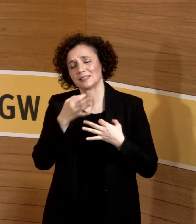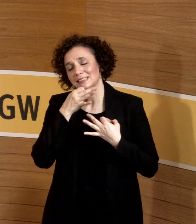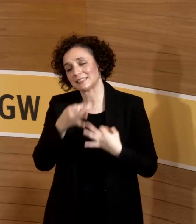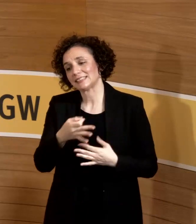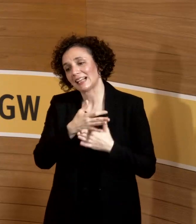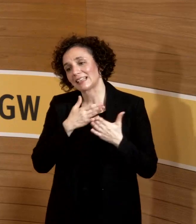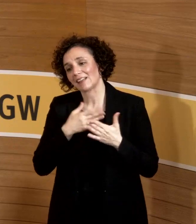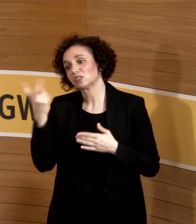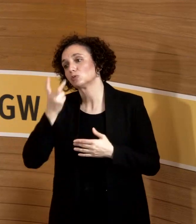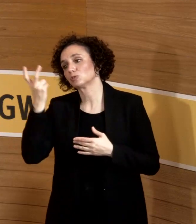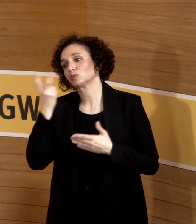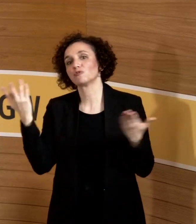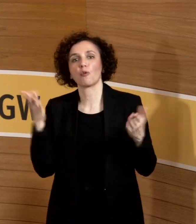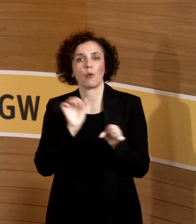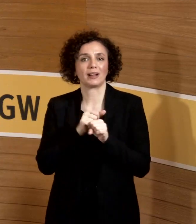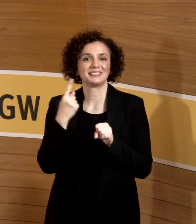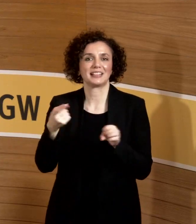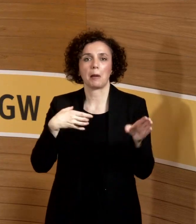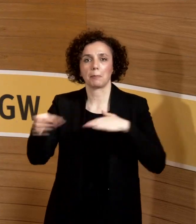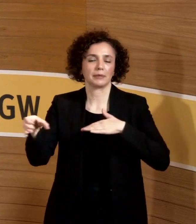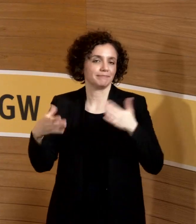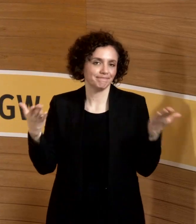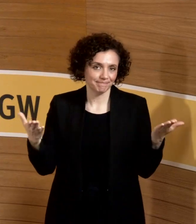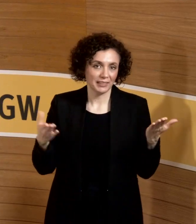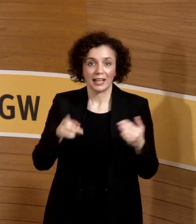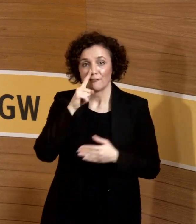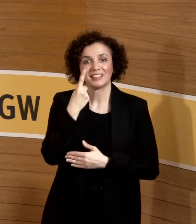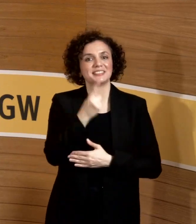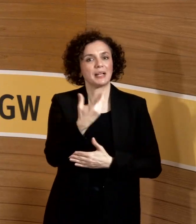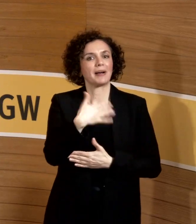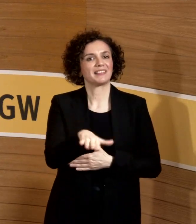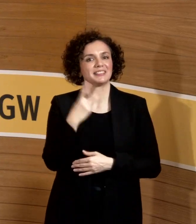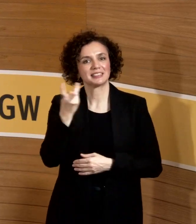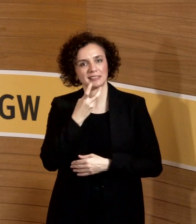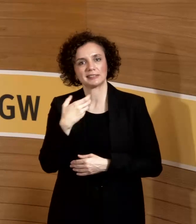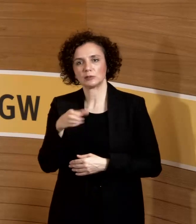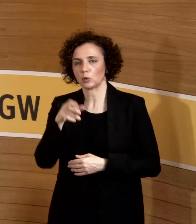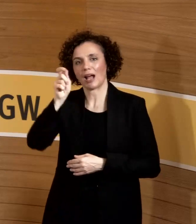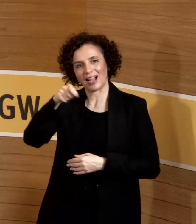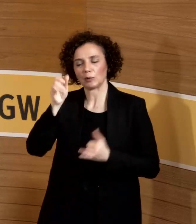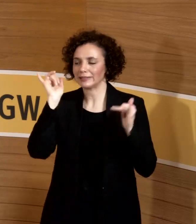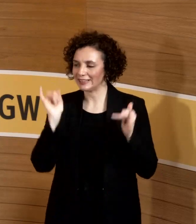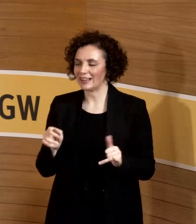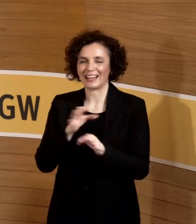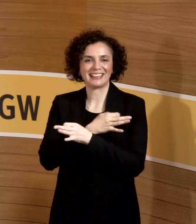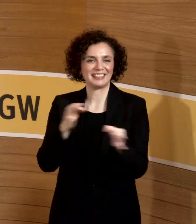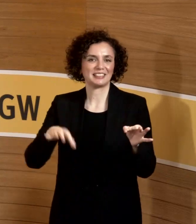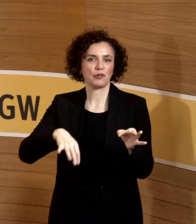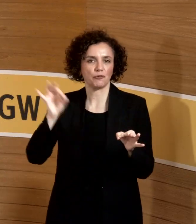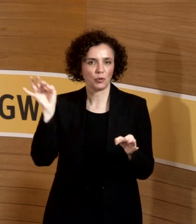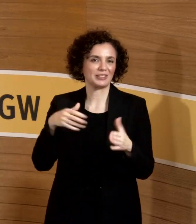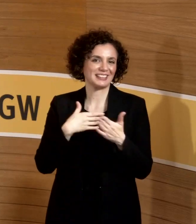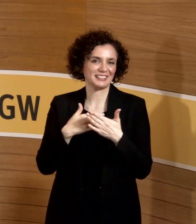dahingestellt. Wenn die gesucht haben, dann kreuzen sie an, ist gesucht worden, wir haben nichts gefunden, Papier ist